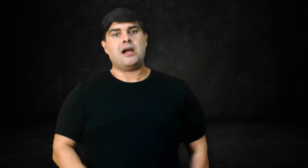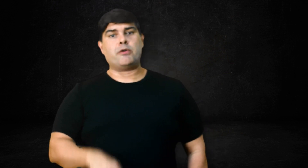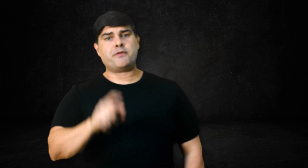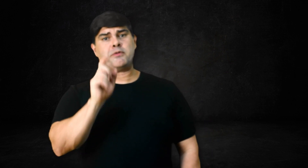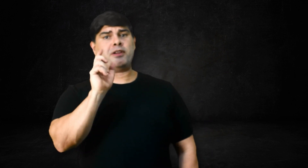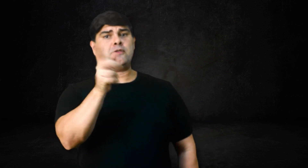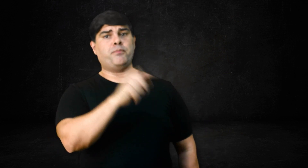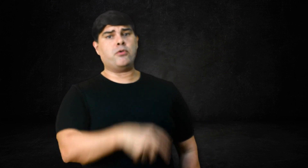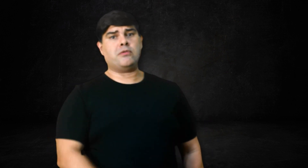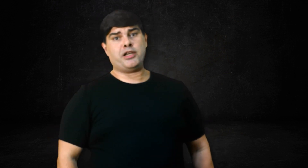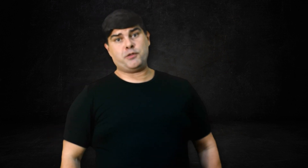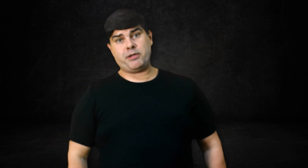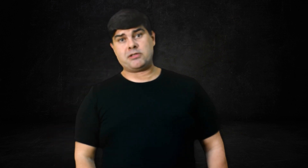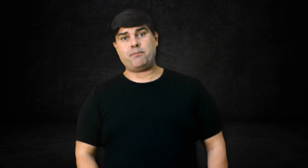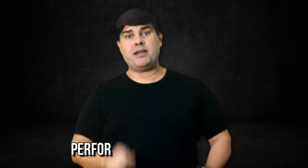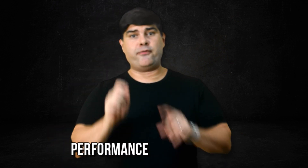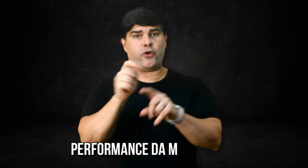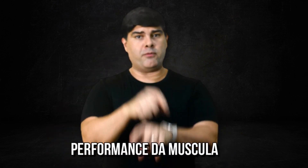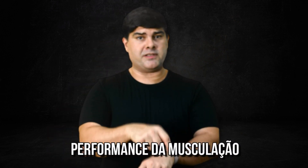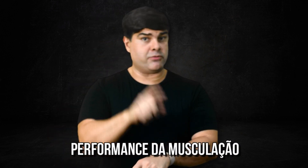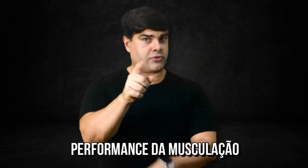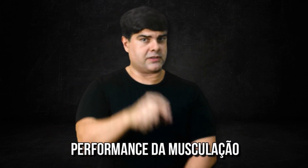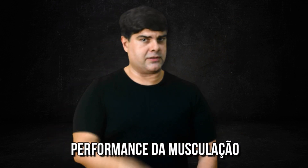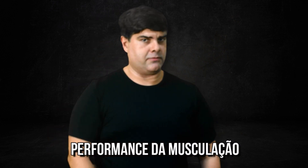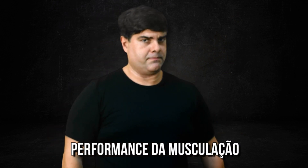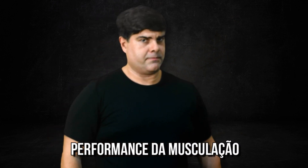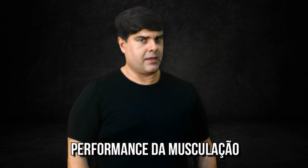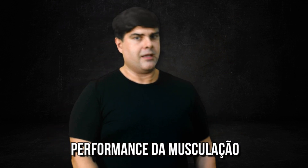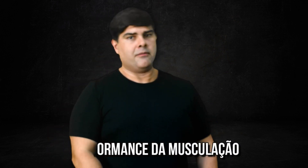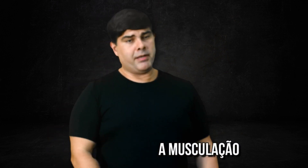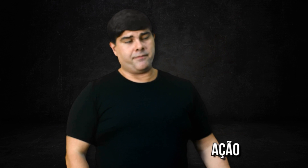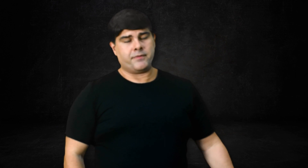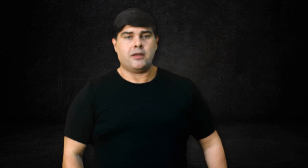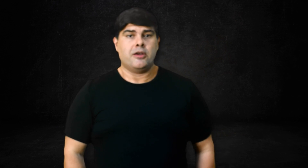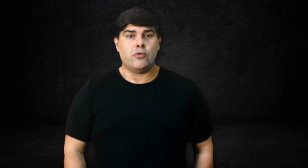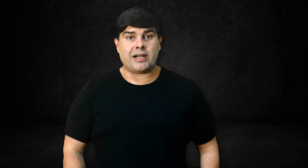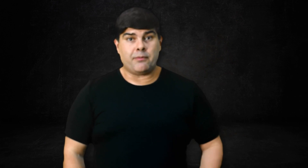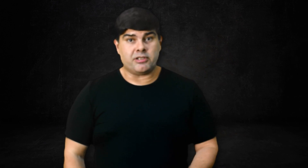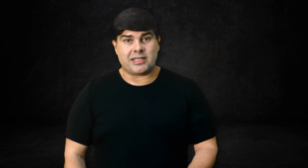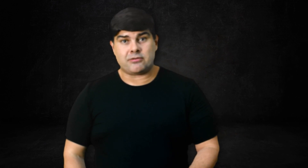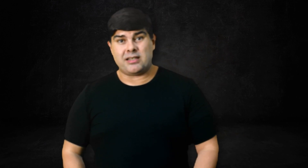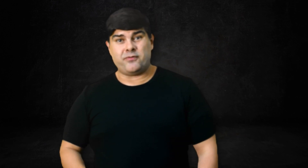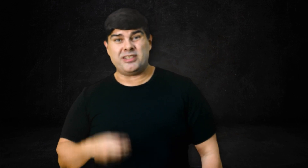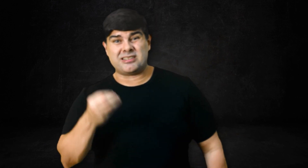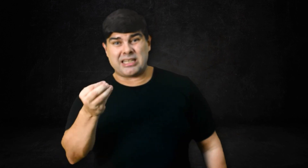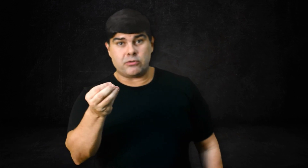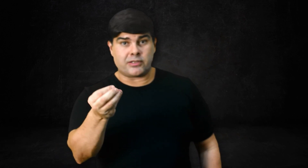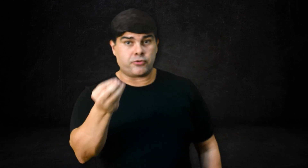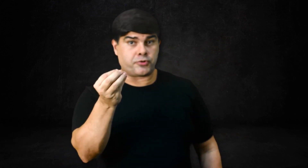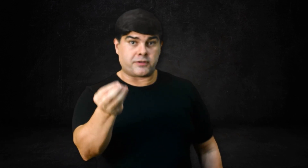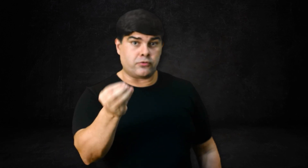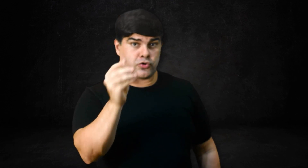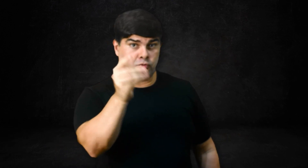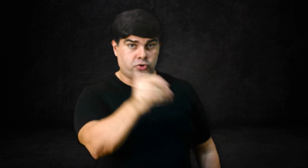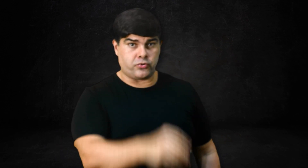Agora vamos falar um pouco a respeito da performance da musculação. Bem, o carboidrato é vital na construção dos músculos.